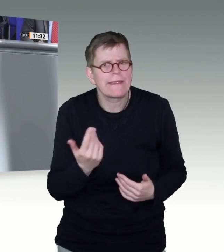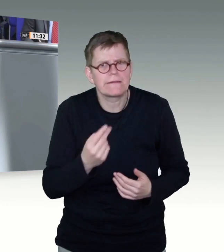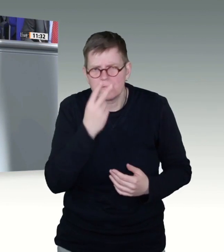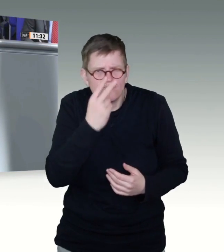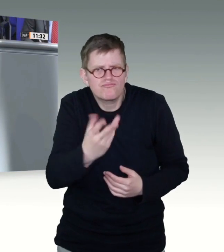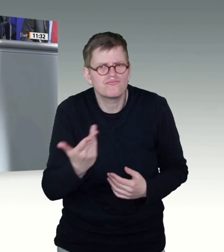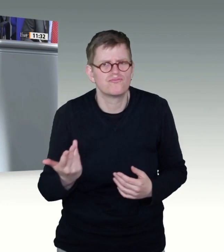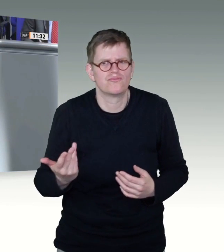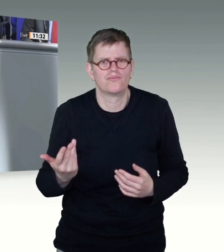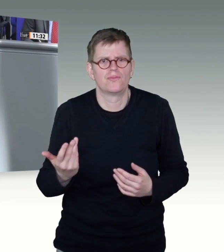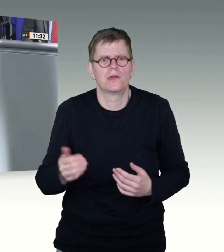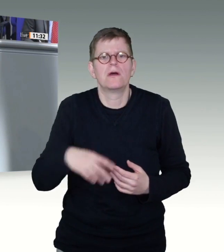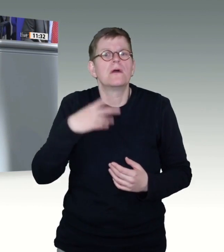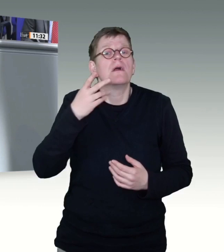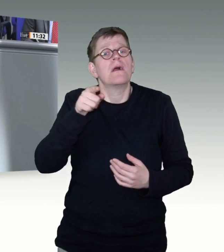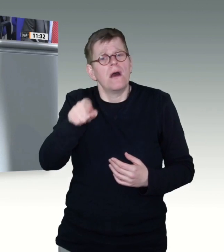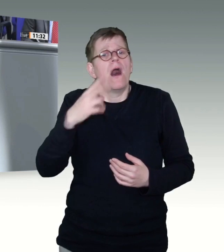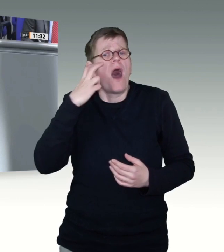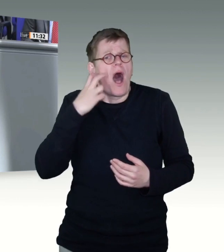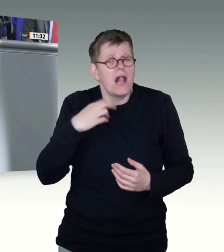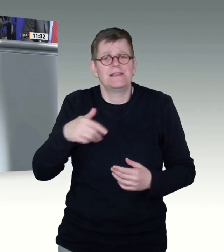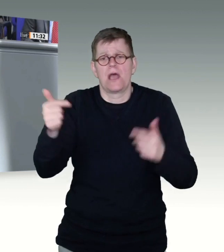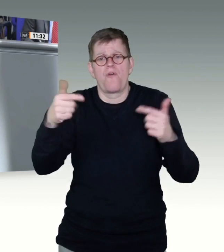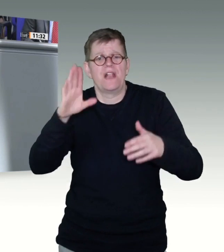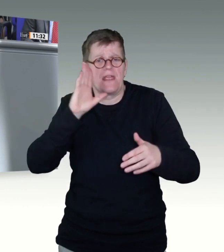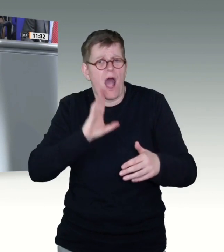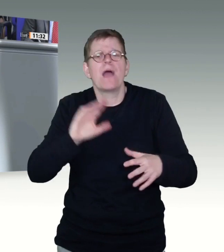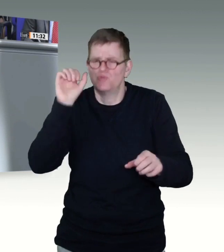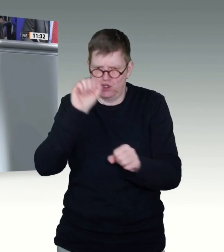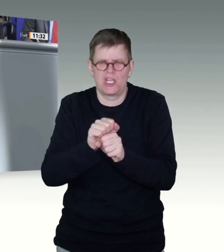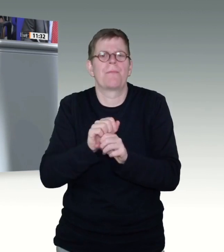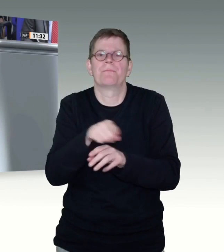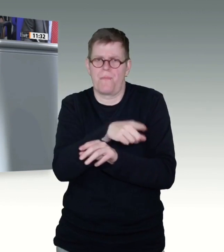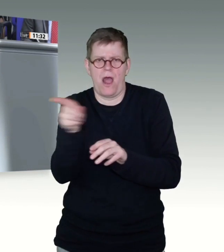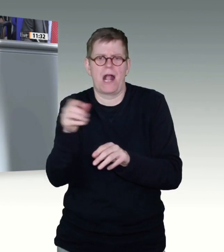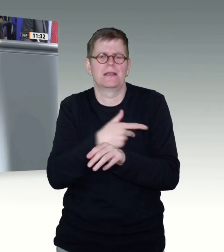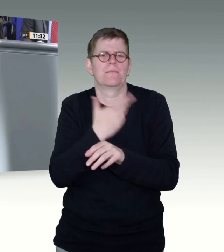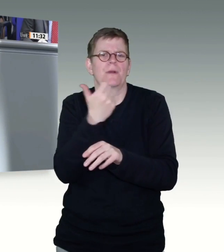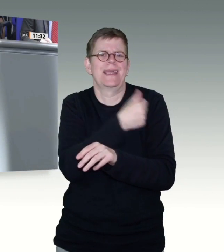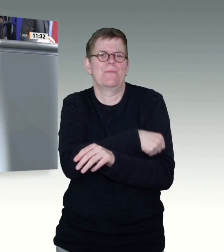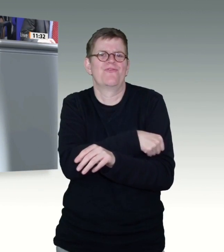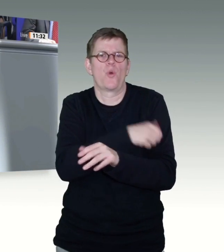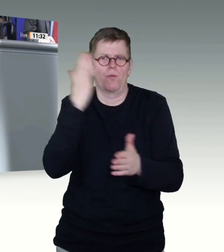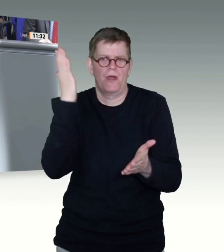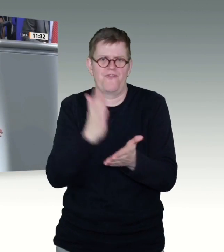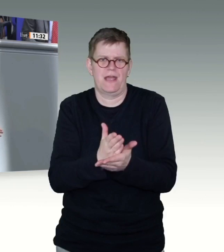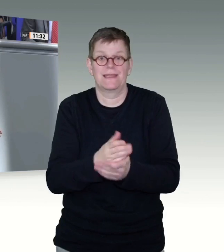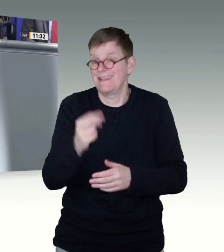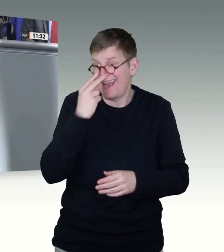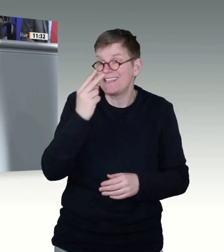geimpft. Das merkt man auch an den Belastungen im Krankenhaus, und das merkt man auch an den Todeszahlen. In einigen